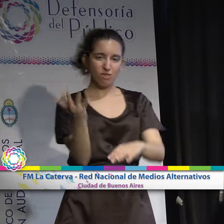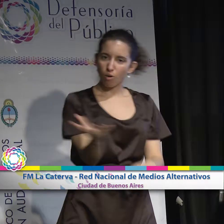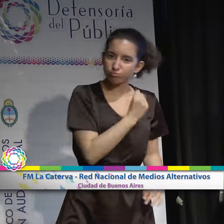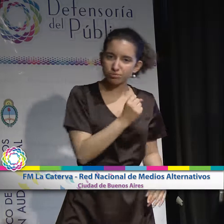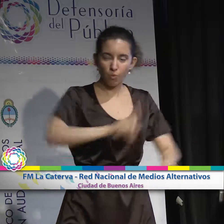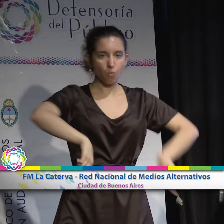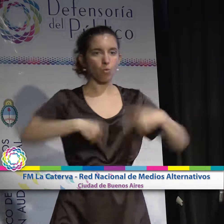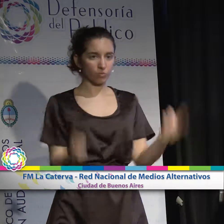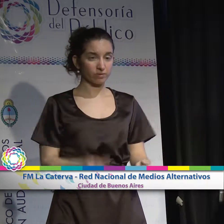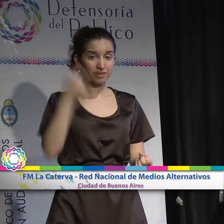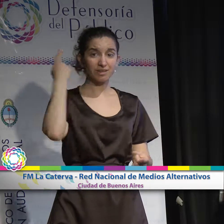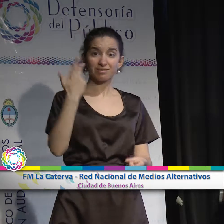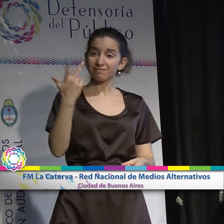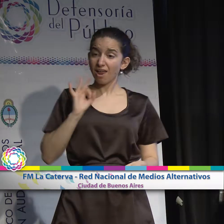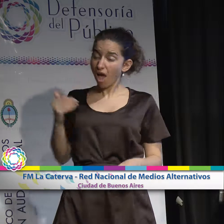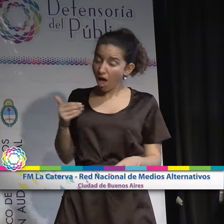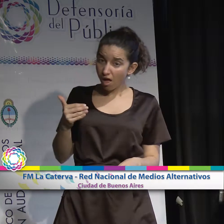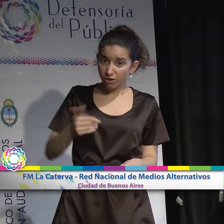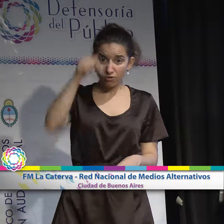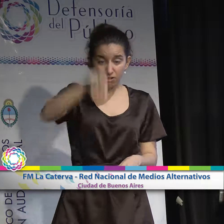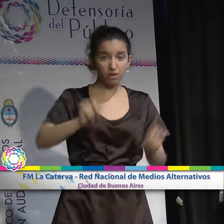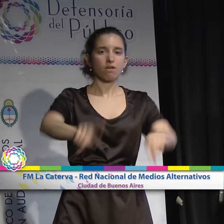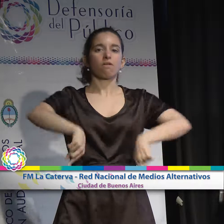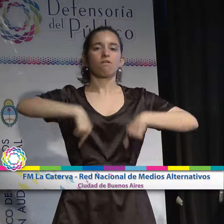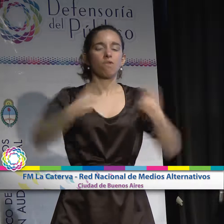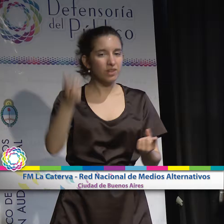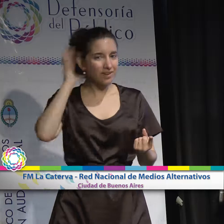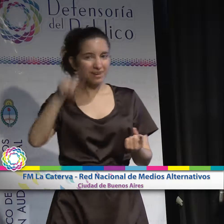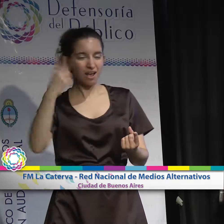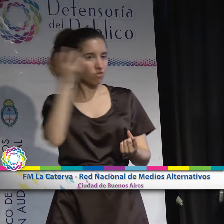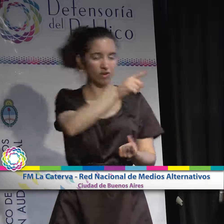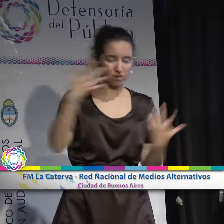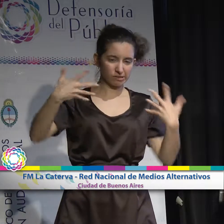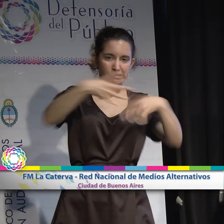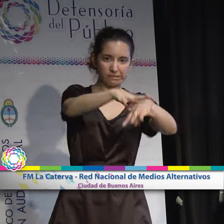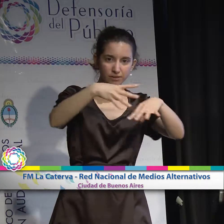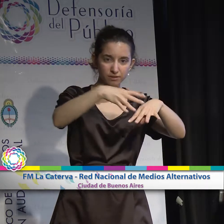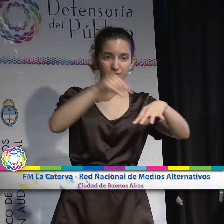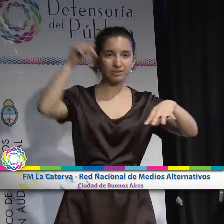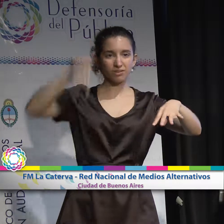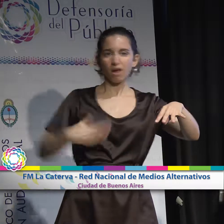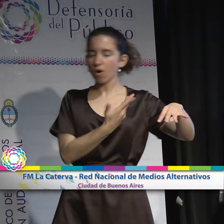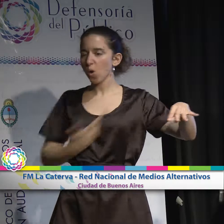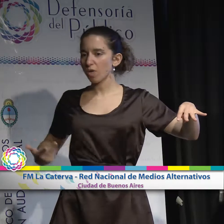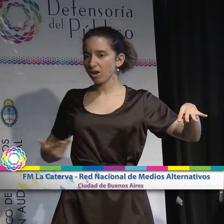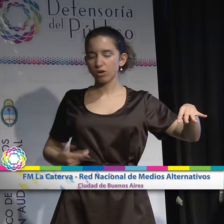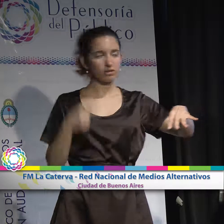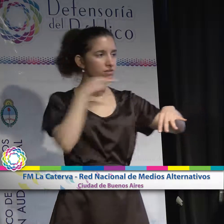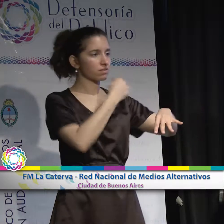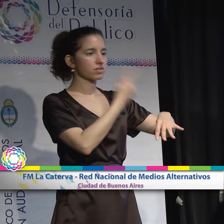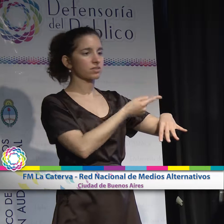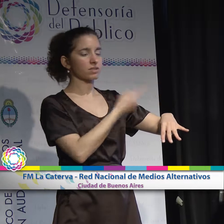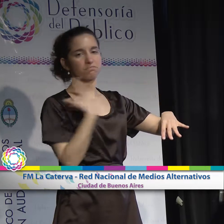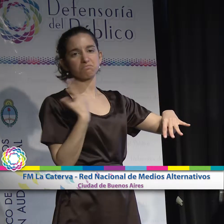frecuencia. A tres años de esa interferencia estamos siendo interferidos nuevamente y ahora la respuesta del Estado es decirnos directamente